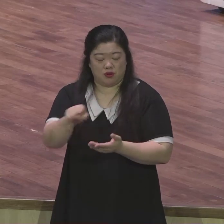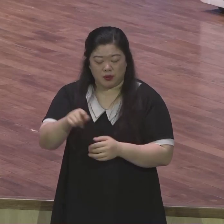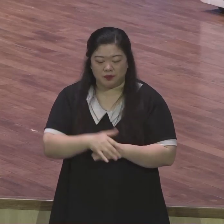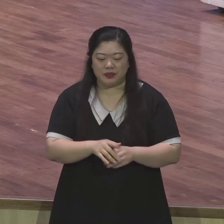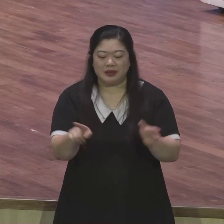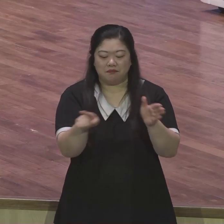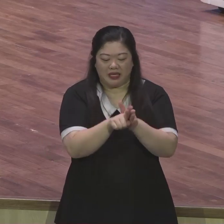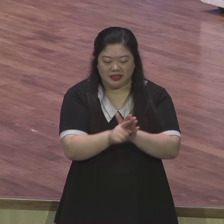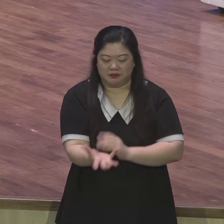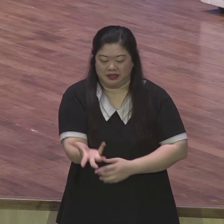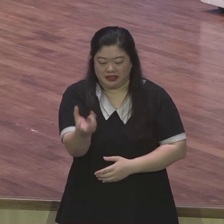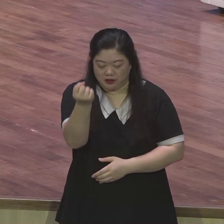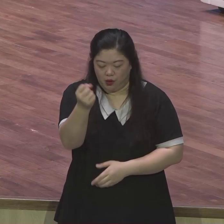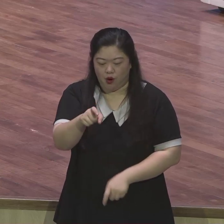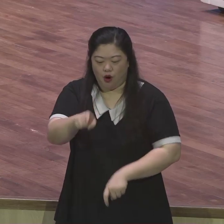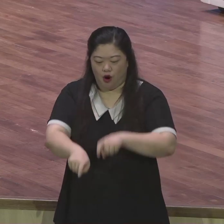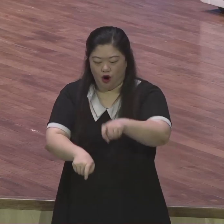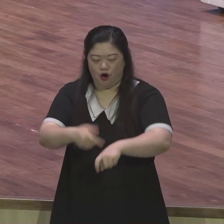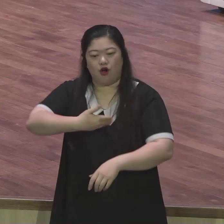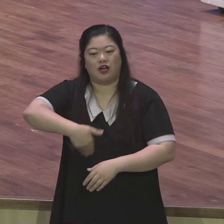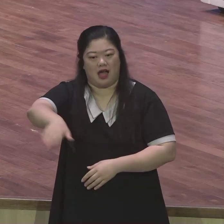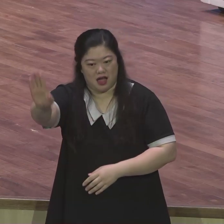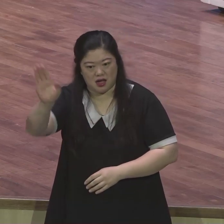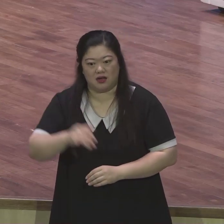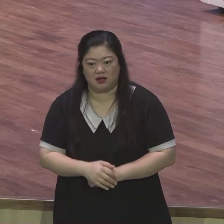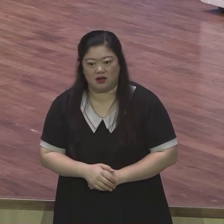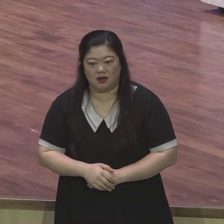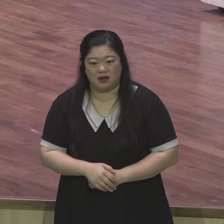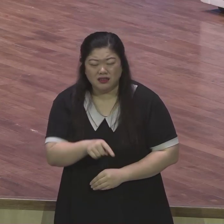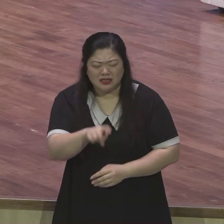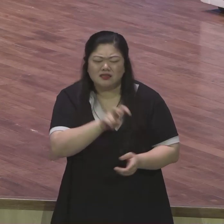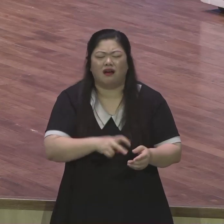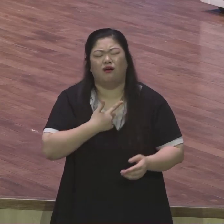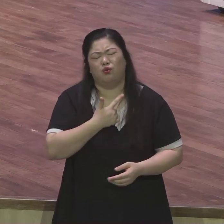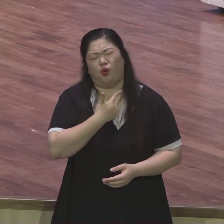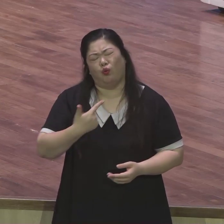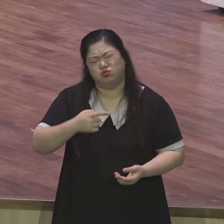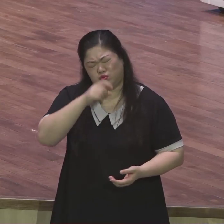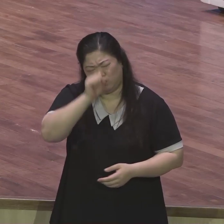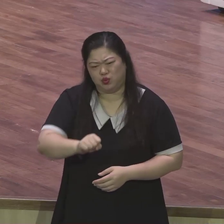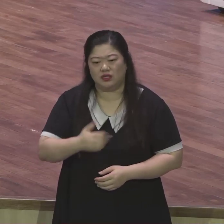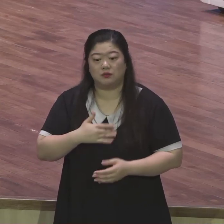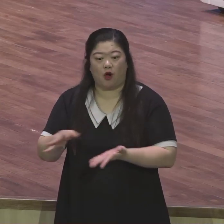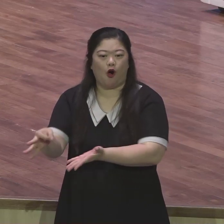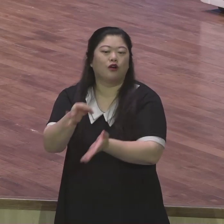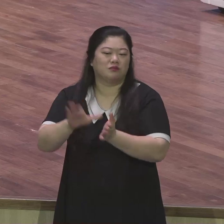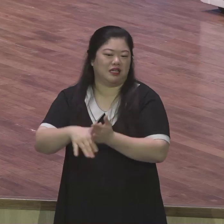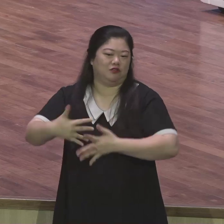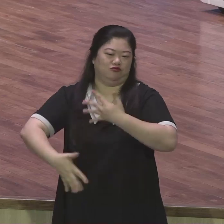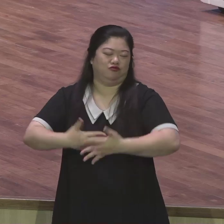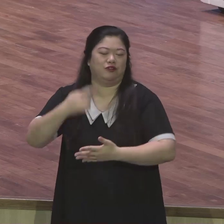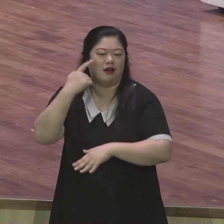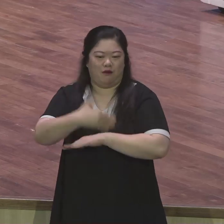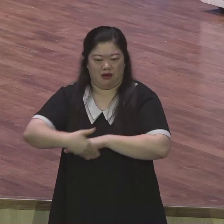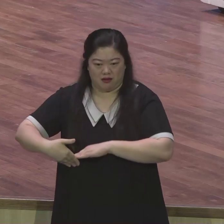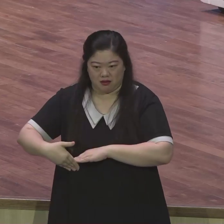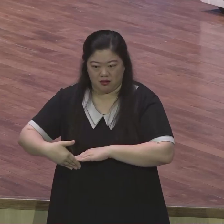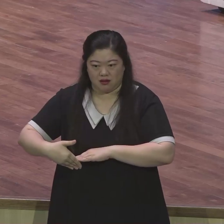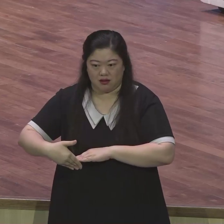우리가 현금 찬양으로 부를텐데 여러분 문제 해결 되지 않아도 내 눈에 보이는 증거 없어도 믿음으로